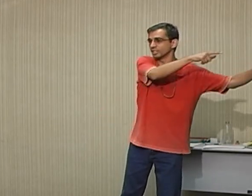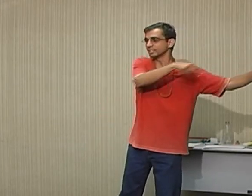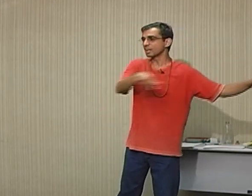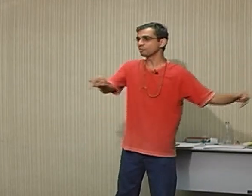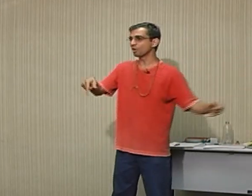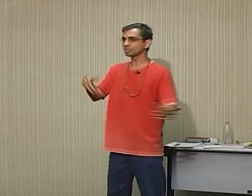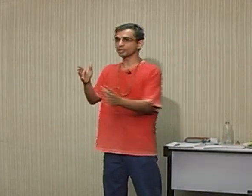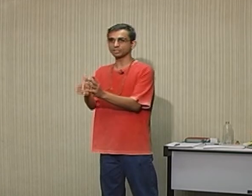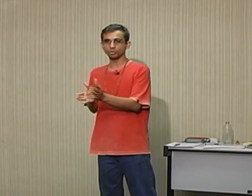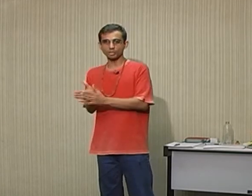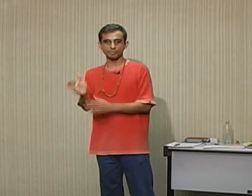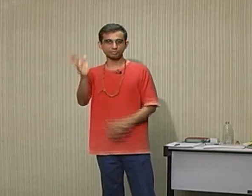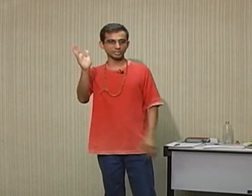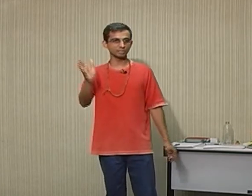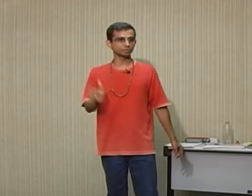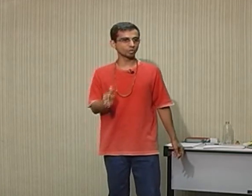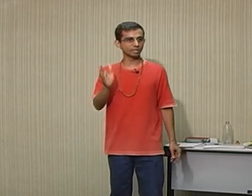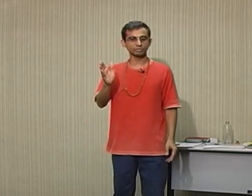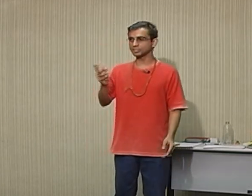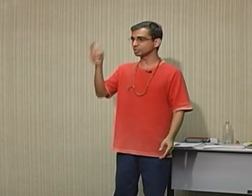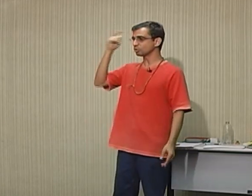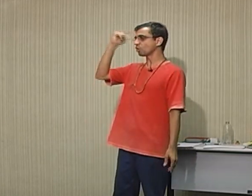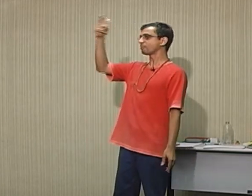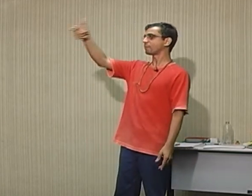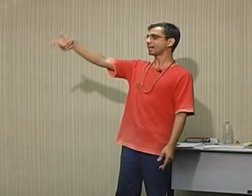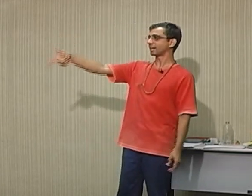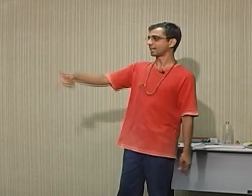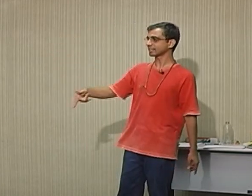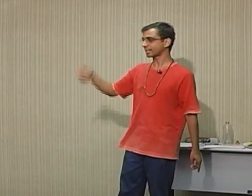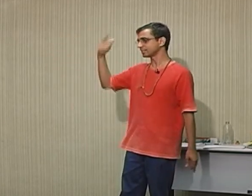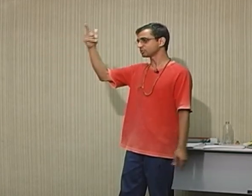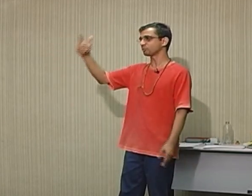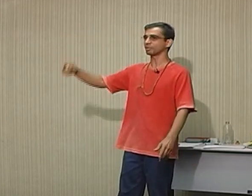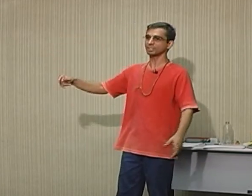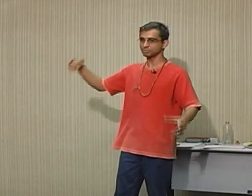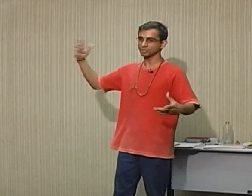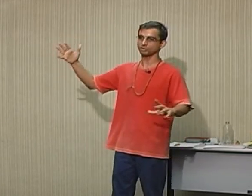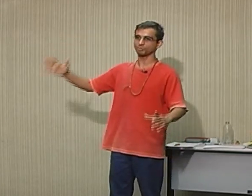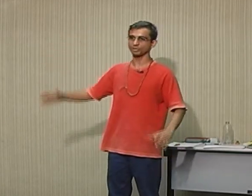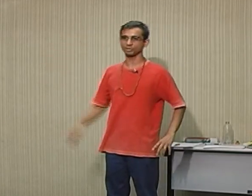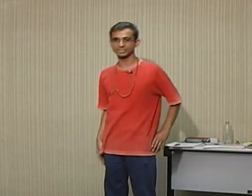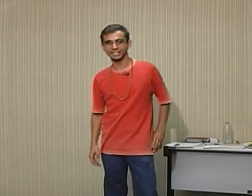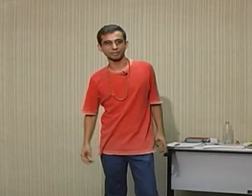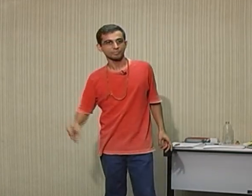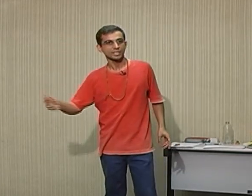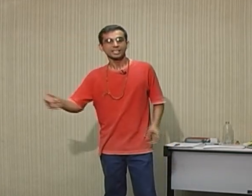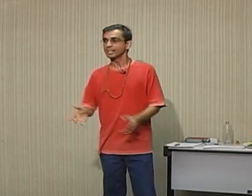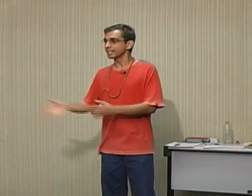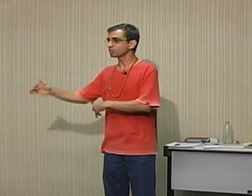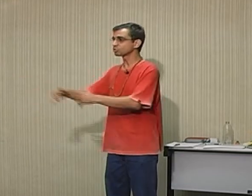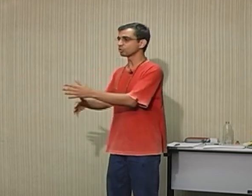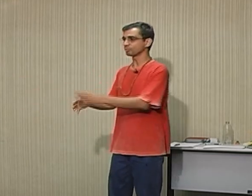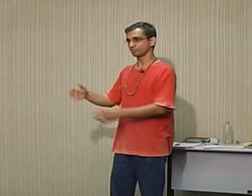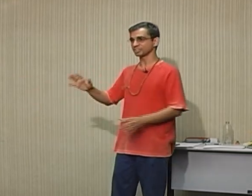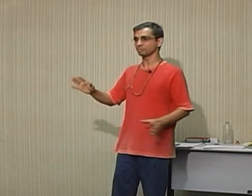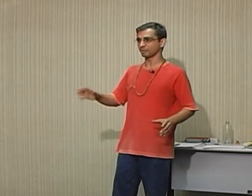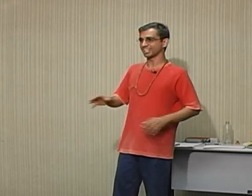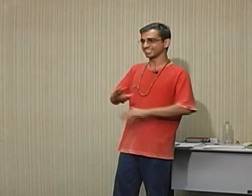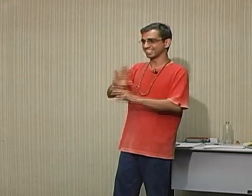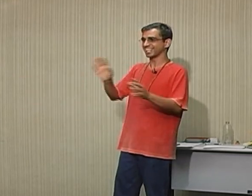Na volta eu retorno para a Avenida Vitória, vou seguindo, opa, atacadão São Paulo, tava precisando comprar um negócio que tem aí. Entrou, fazendo propaganda, não nada,